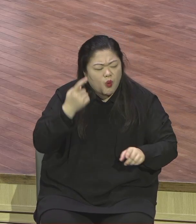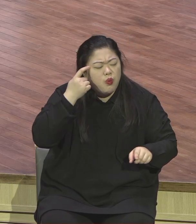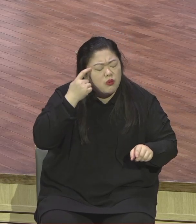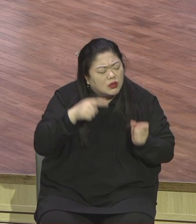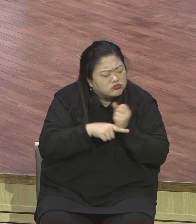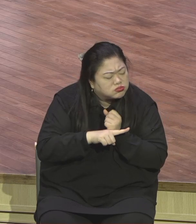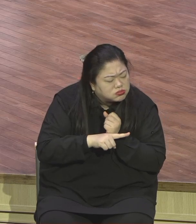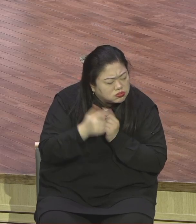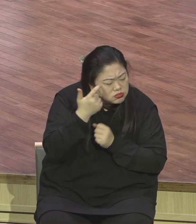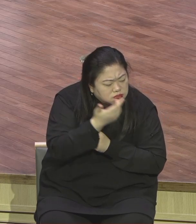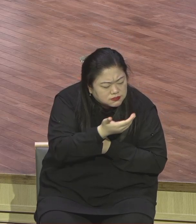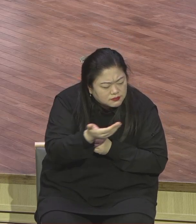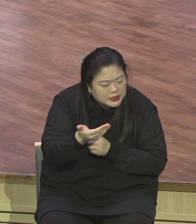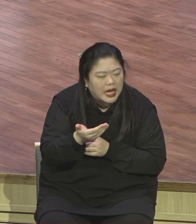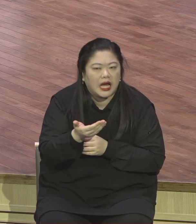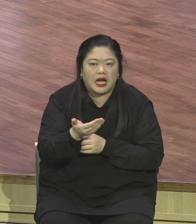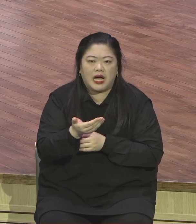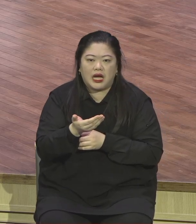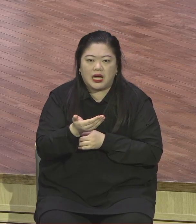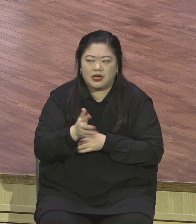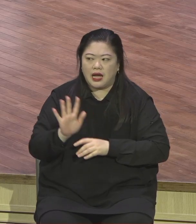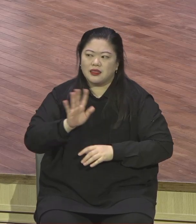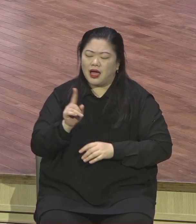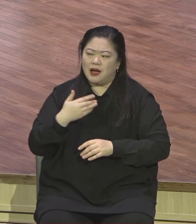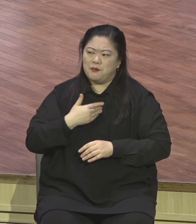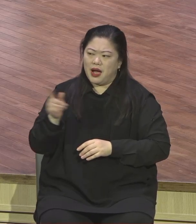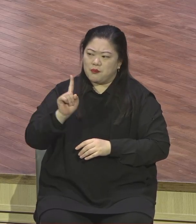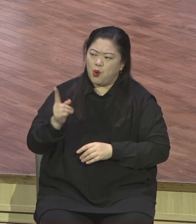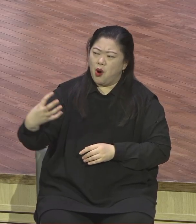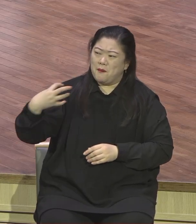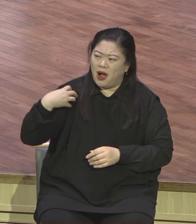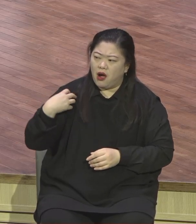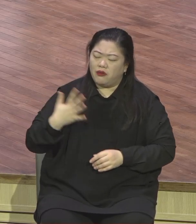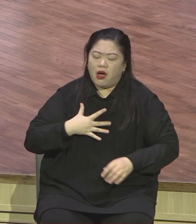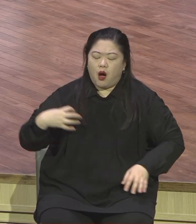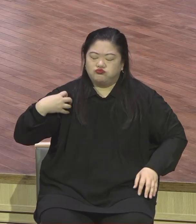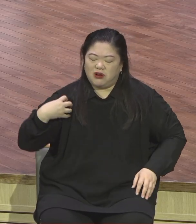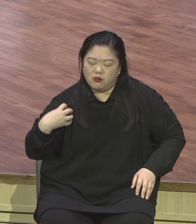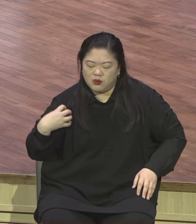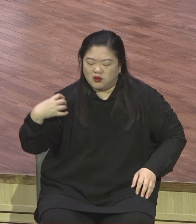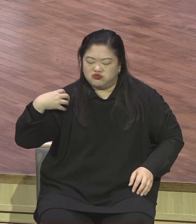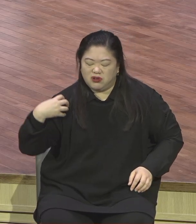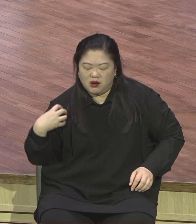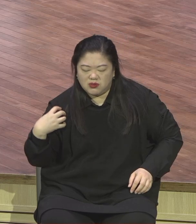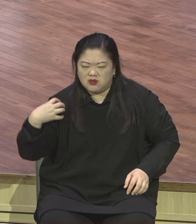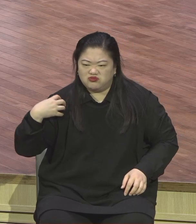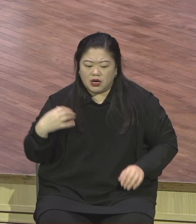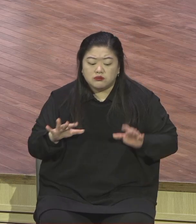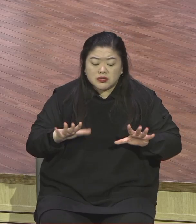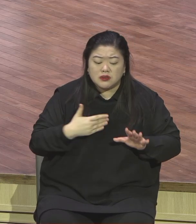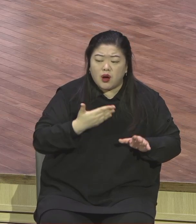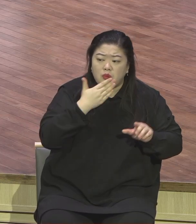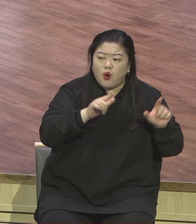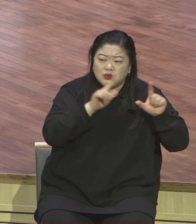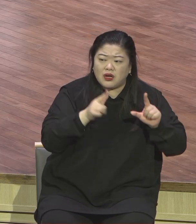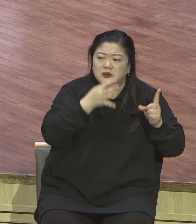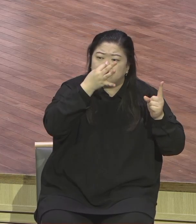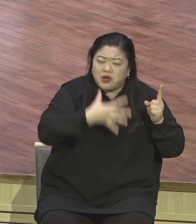그렇게 생각하기 때문에 아이고 나 부담스러워서 나 교회 안 나가 나 지금 사는 것도 힘든데 또 교회까지 나가서 무슨